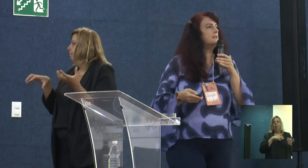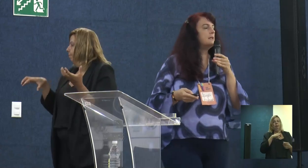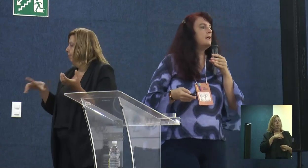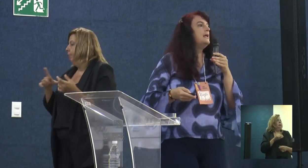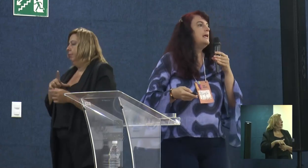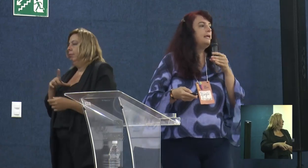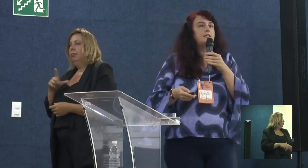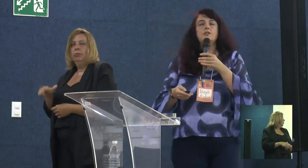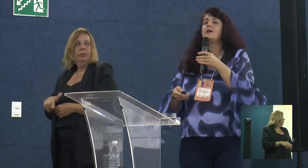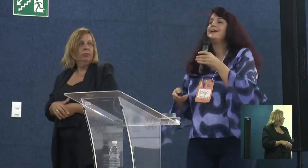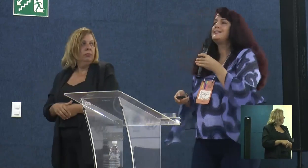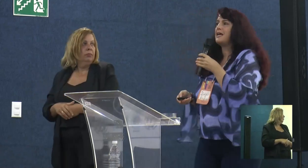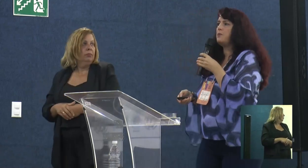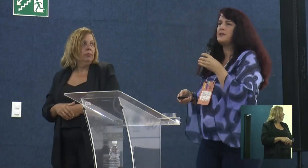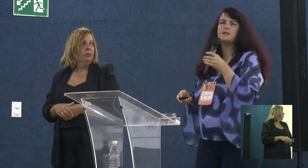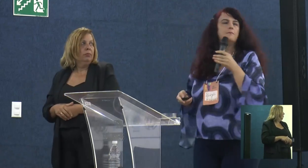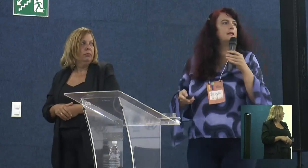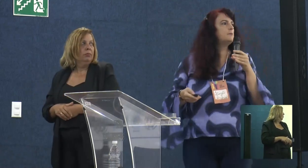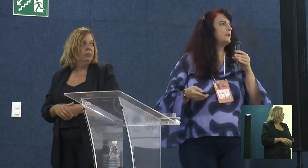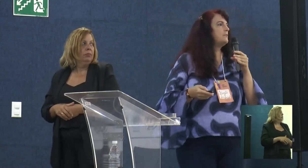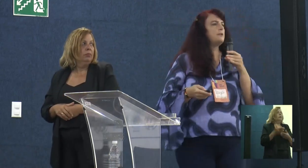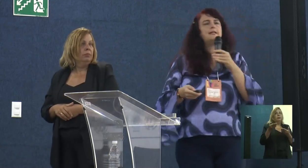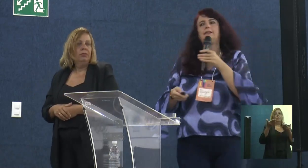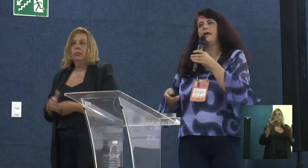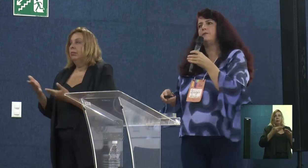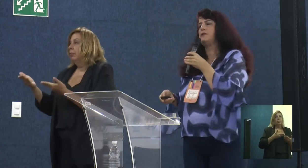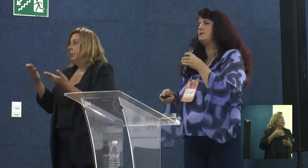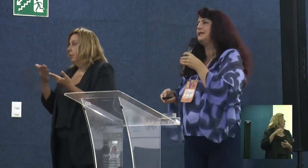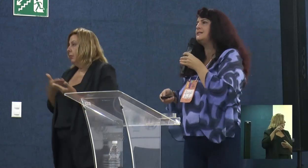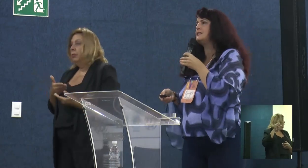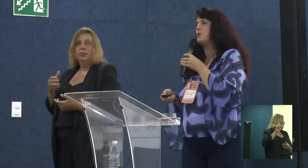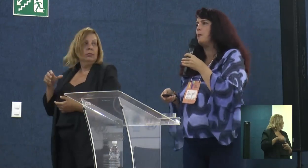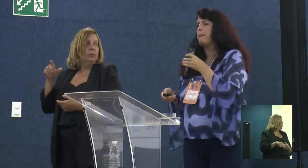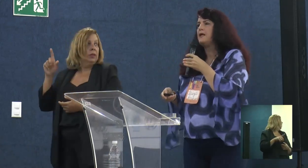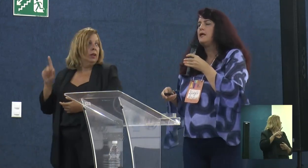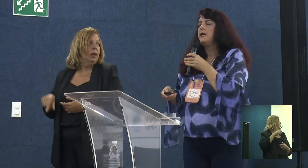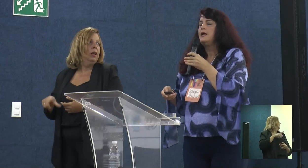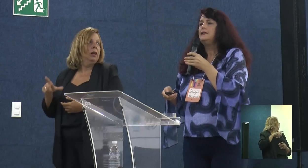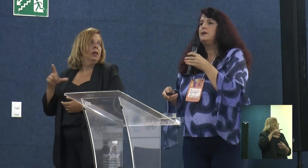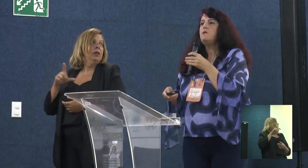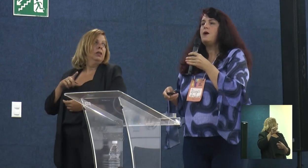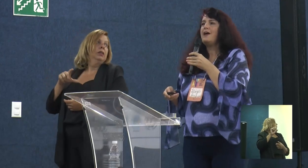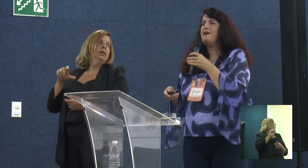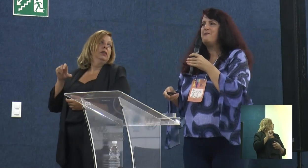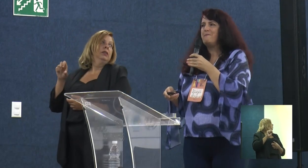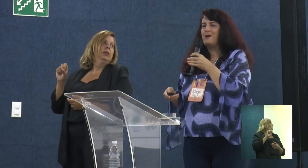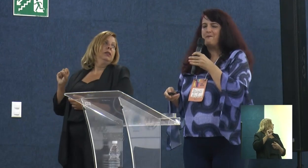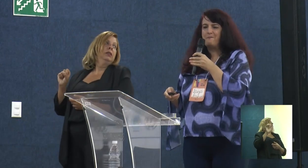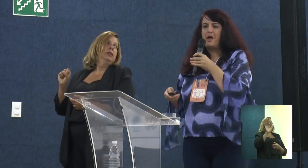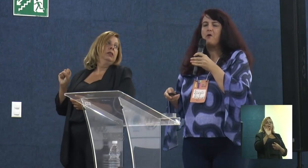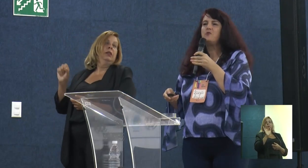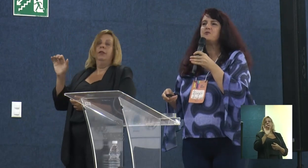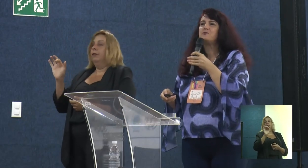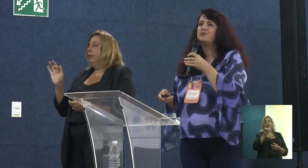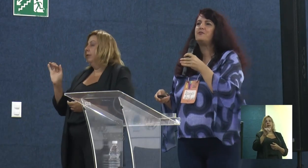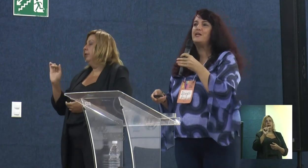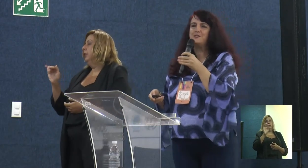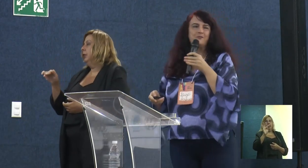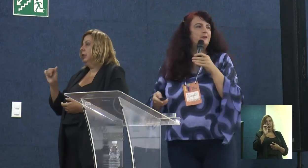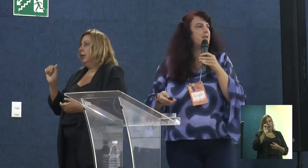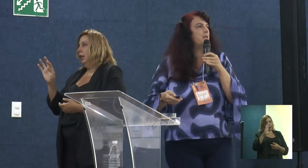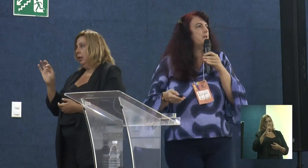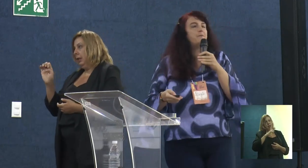residência. E a gente recebe essa emenda pela Finatec, pela fundação. Então, é um percurso